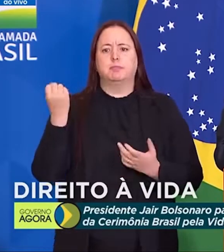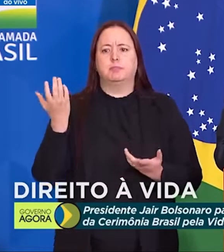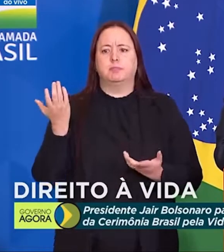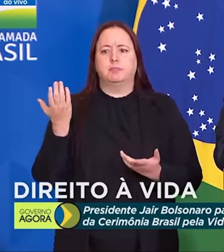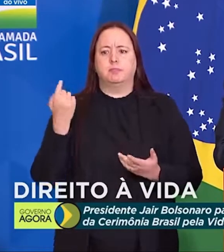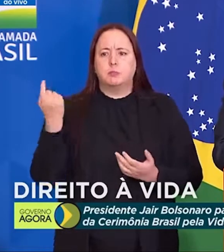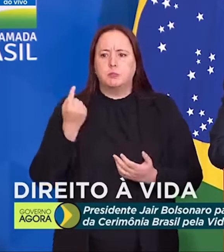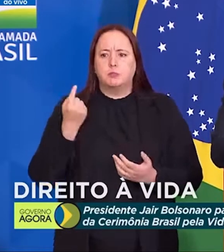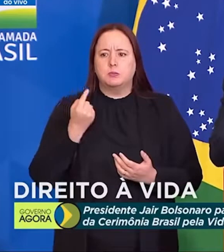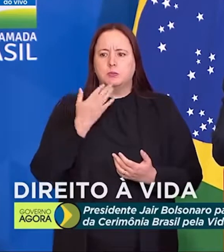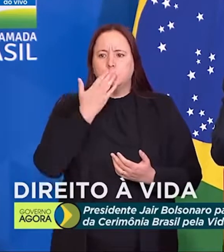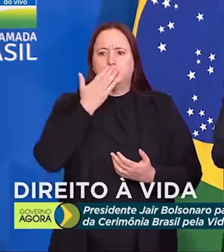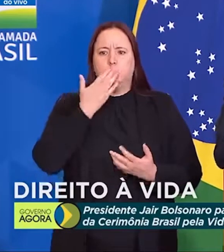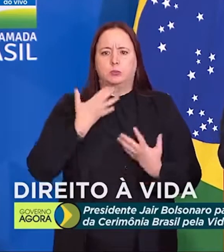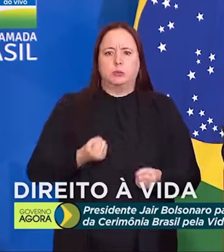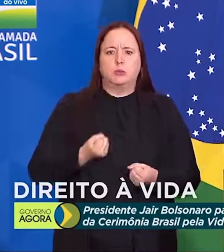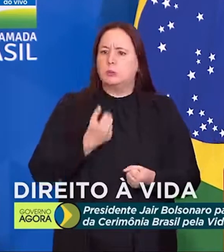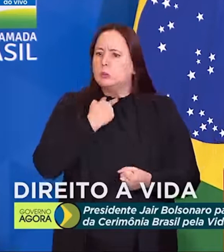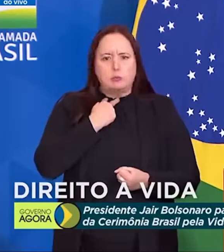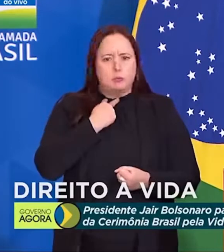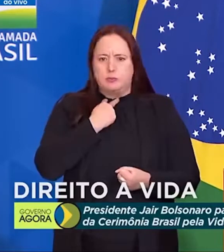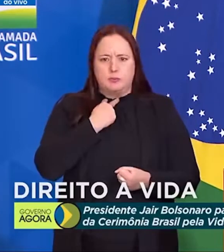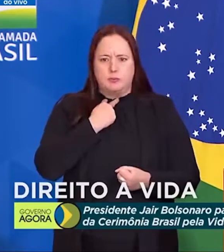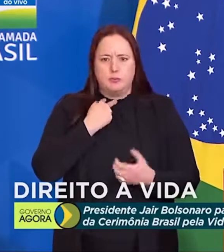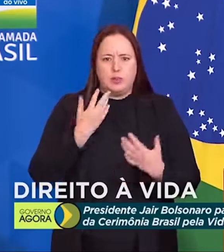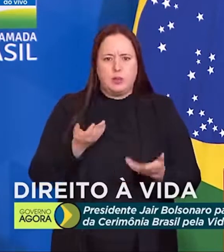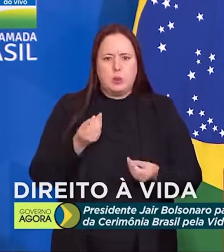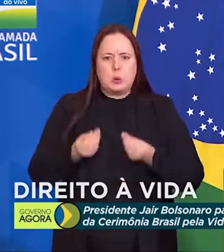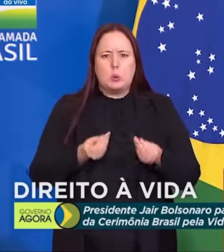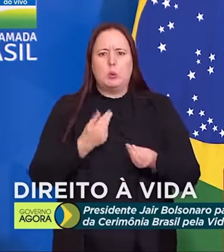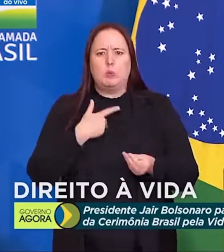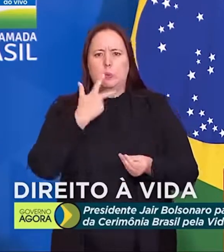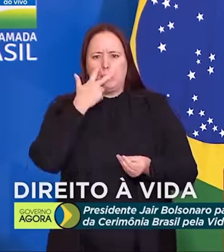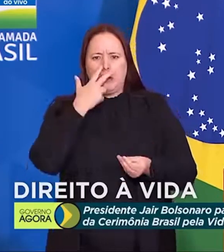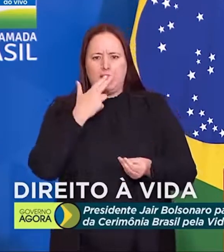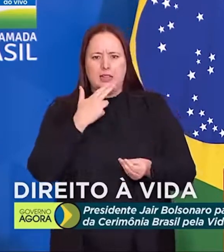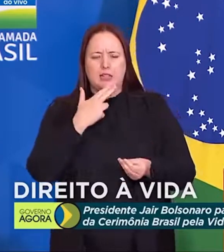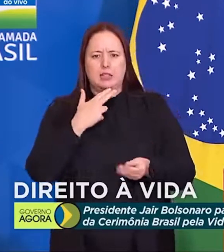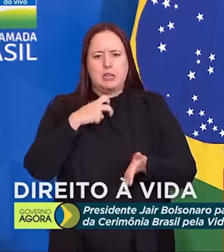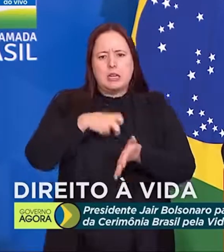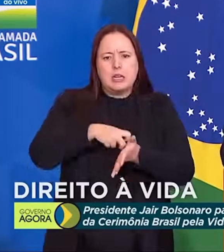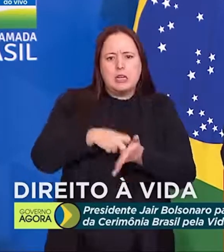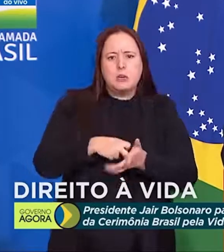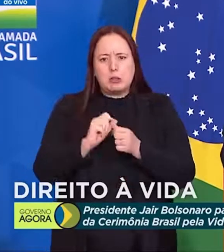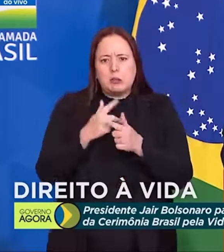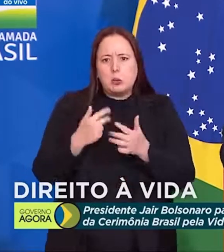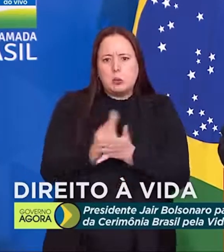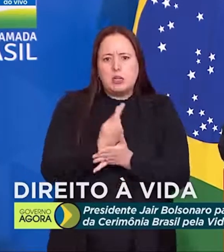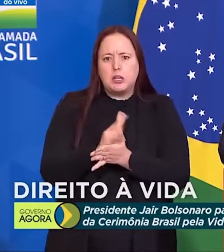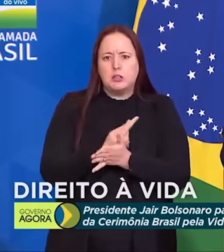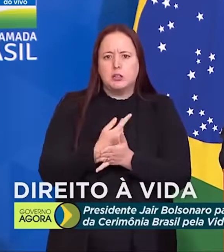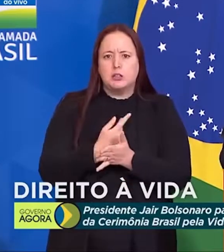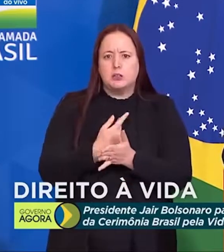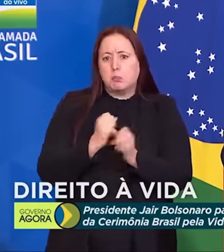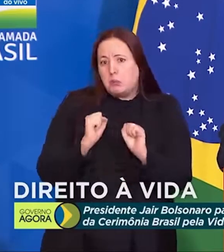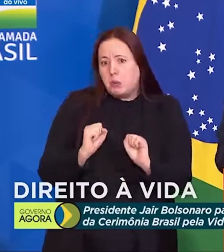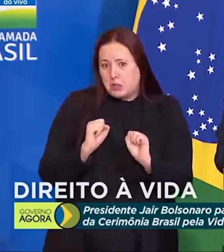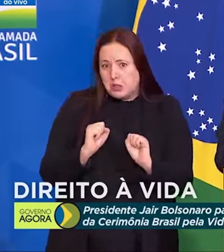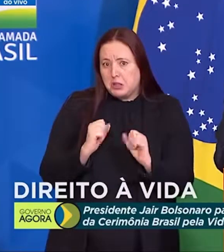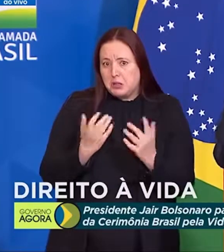Eu pergunto, eu poderia aqui agora deter alguém por ter espancado um marciano? Poderia?